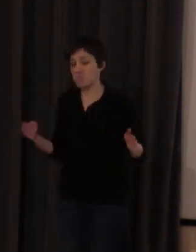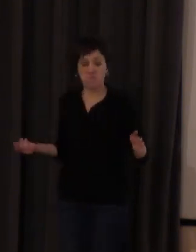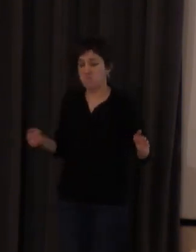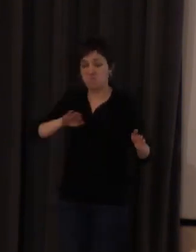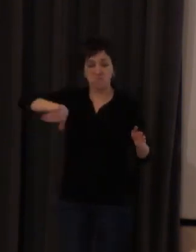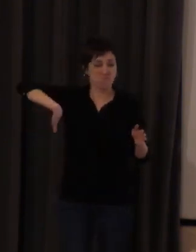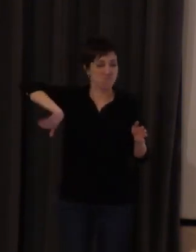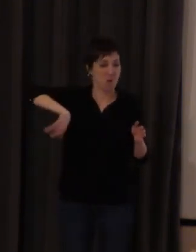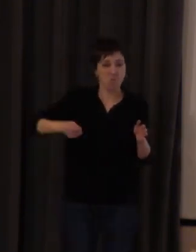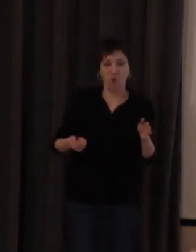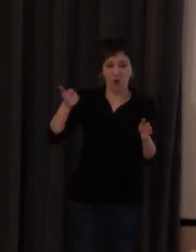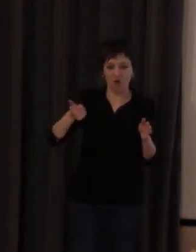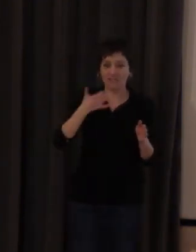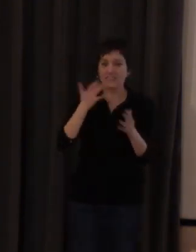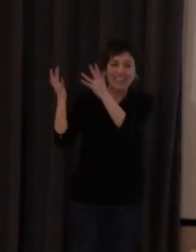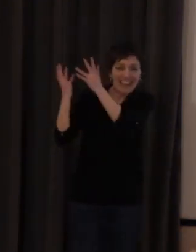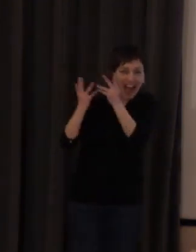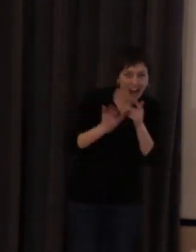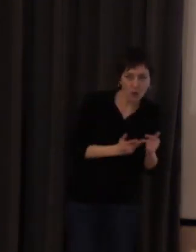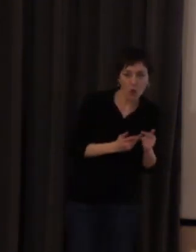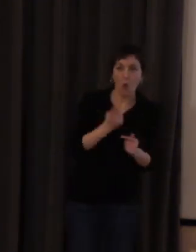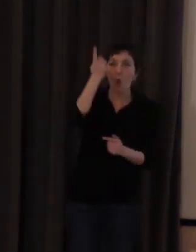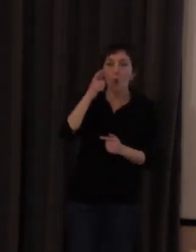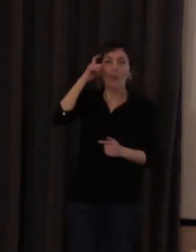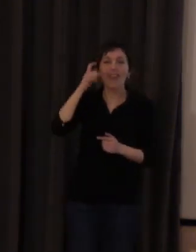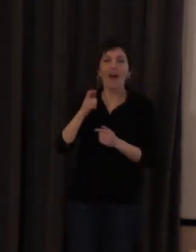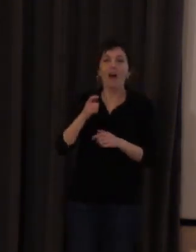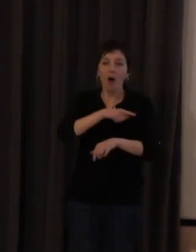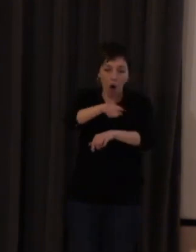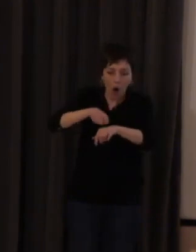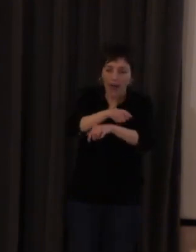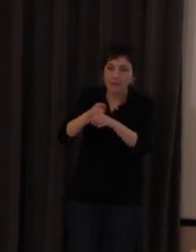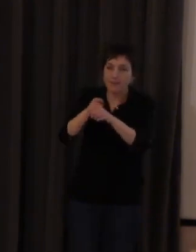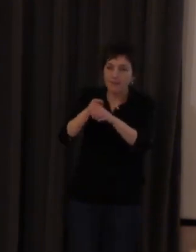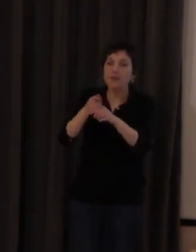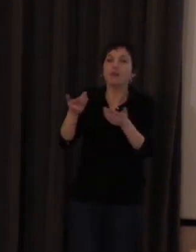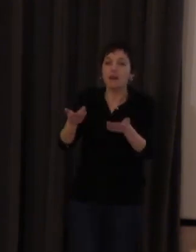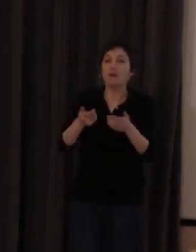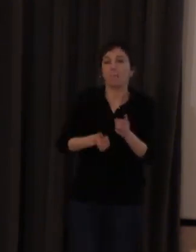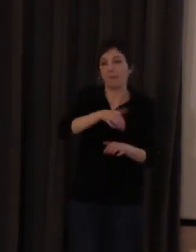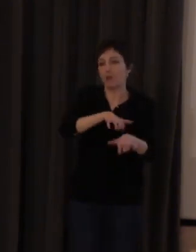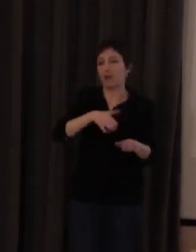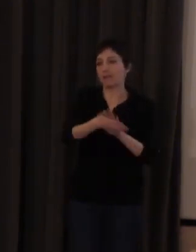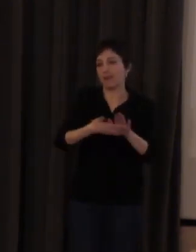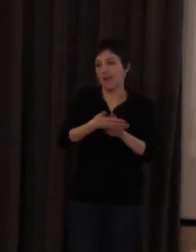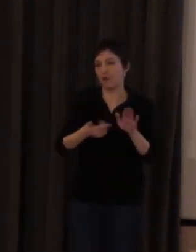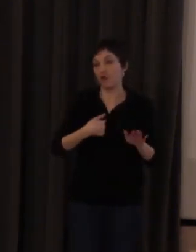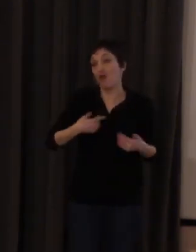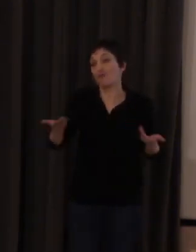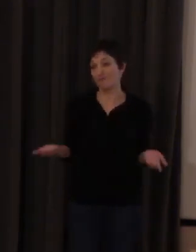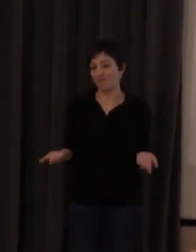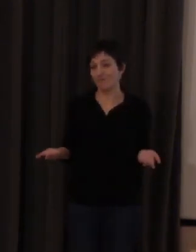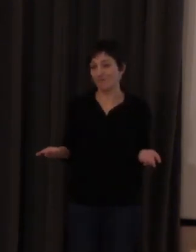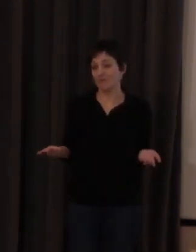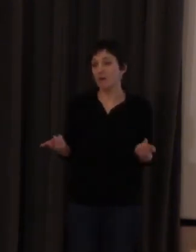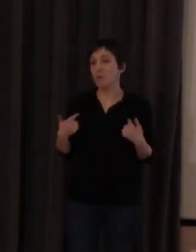si he hecho cuentas en el día me paso muchas más horas signando que hablando esto no quiere decir que a lo mejor